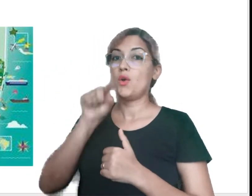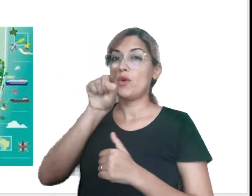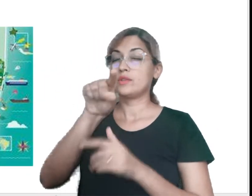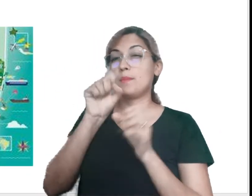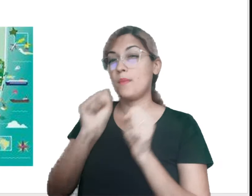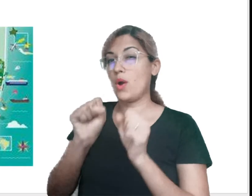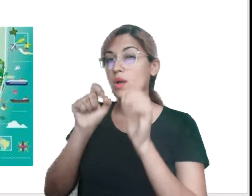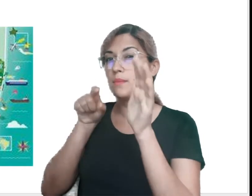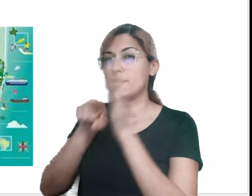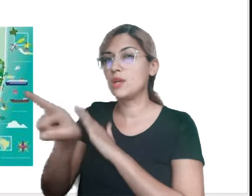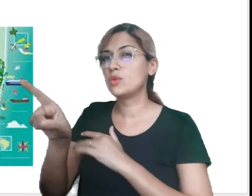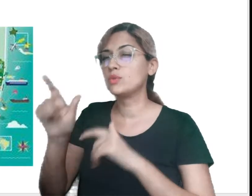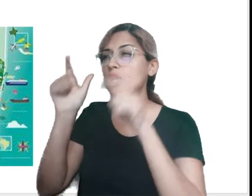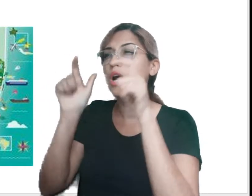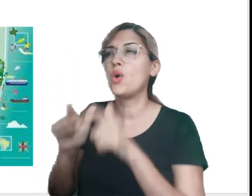Por exemplo, você pode perguntar.